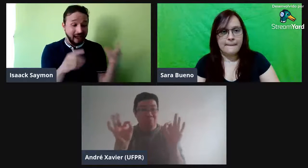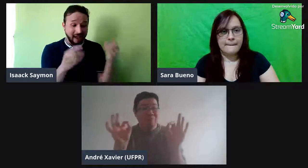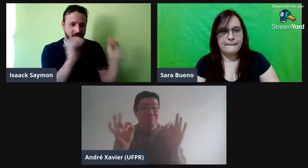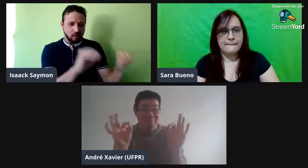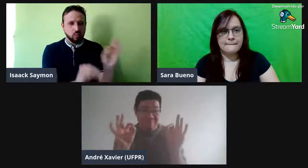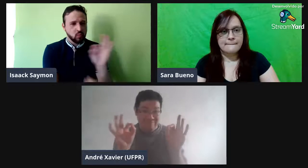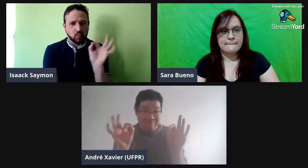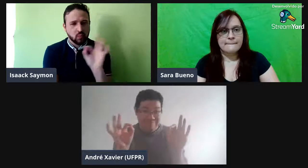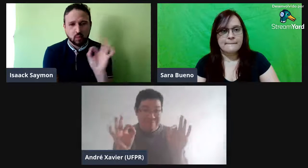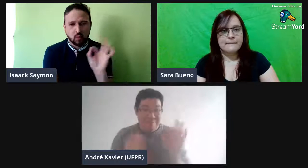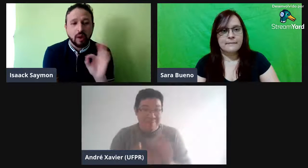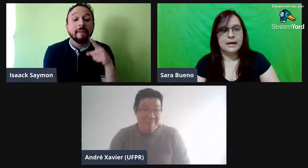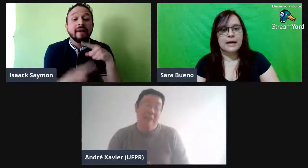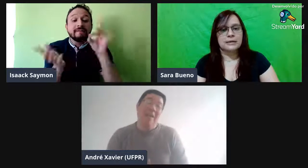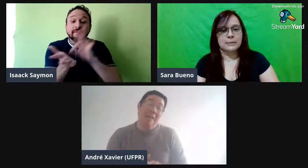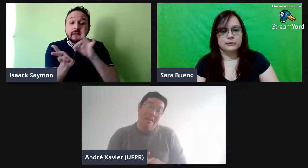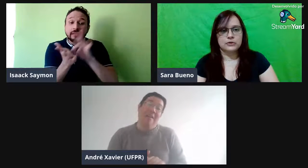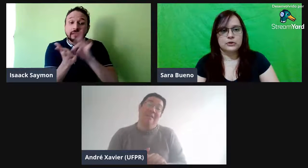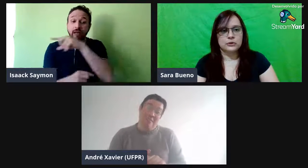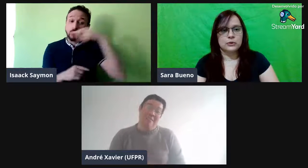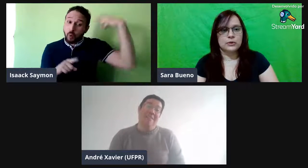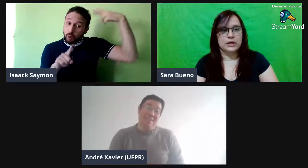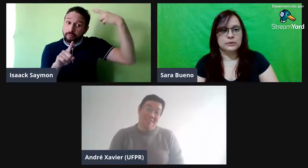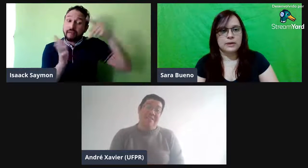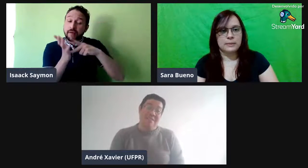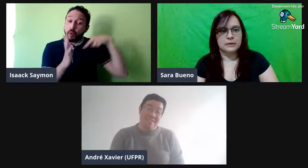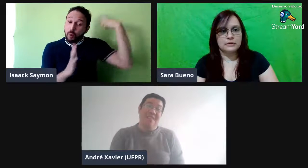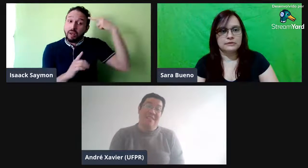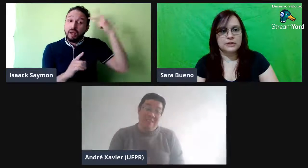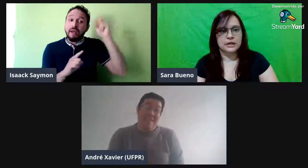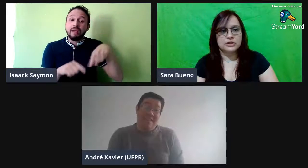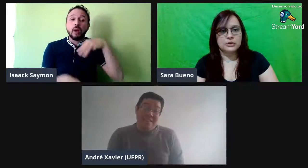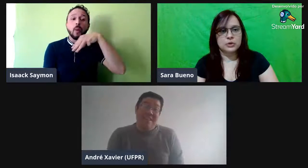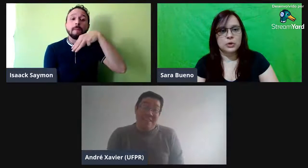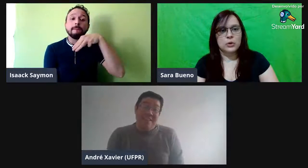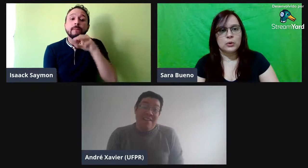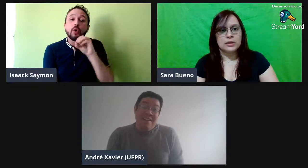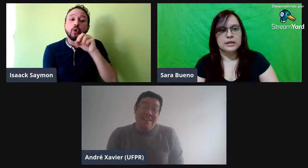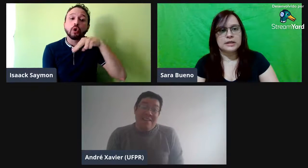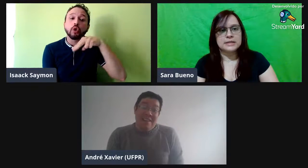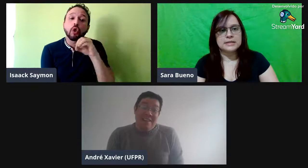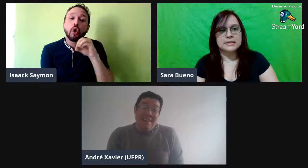explica... Ah, tá, professora, eu não coloquei no trabalho. Na verdade, o Rodrigues